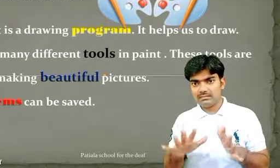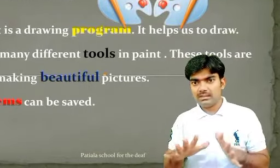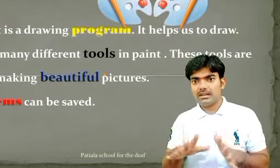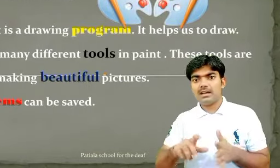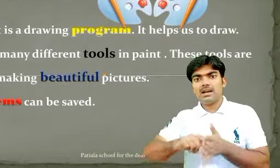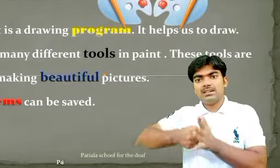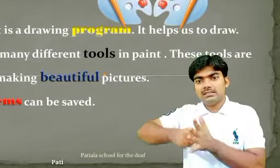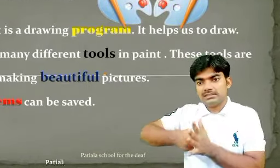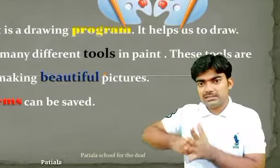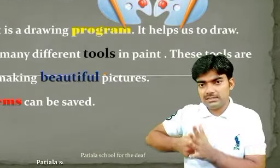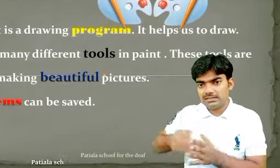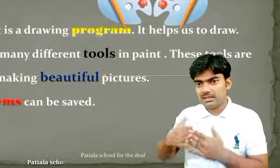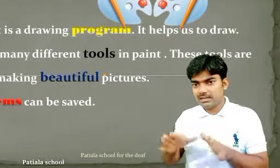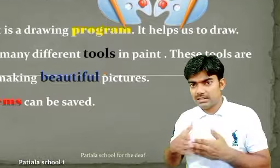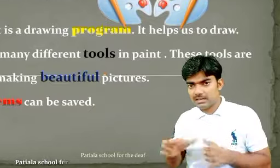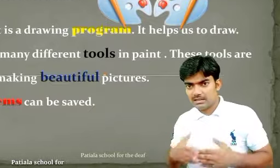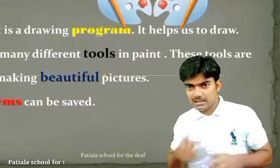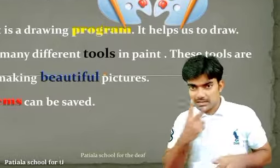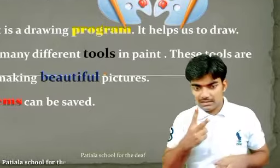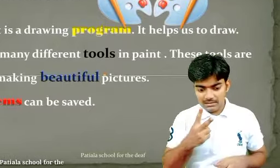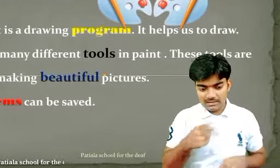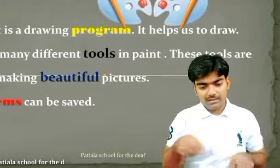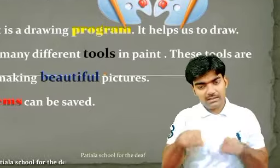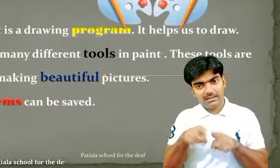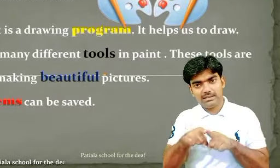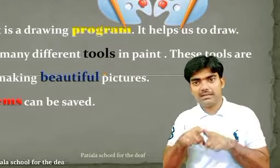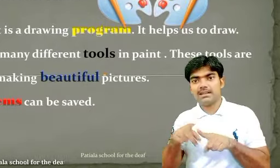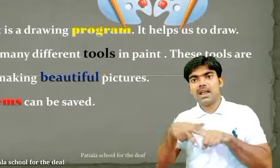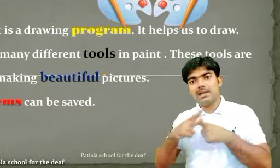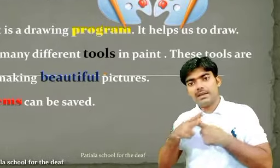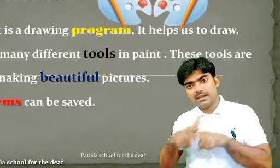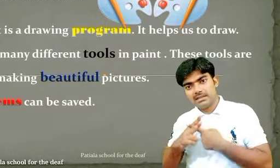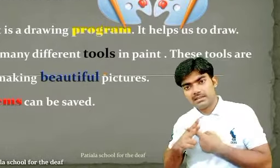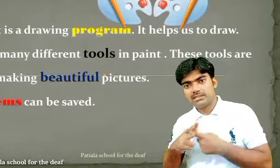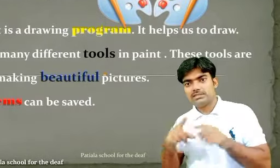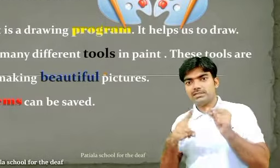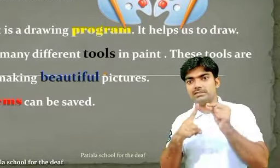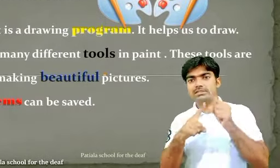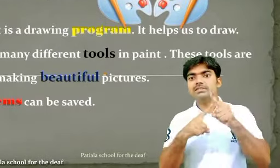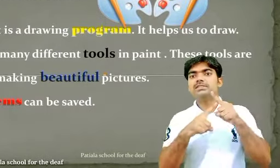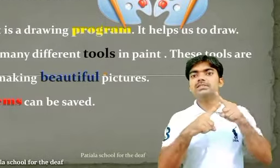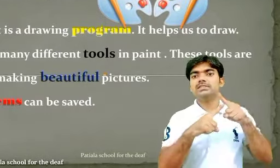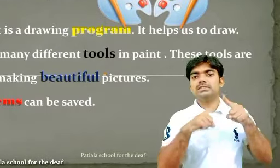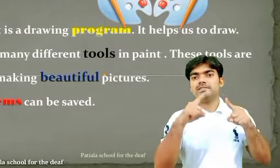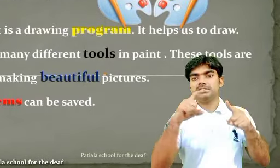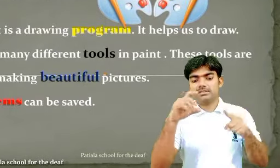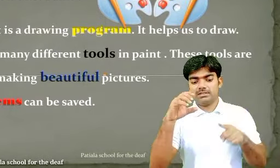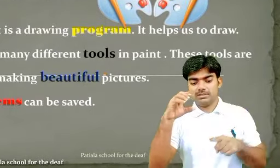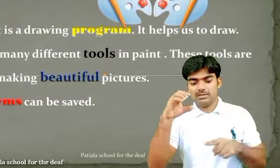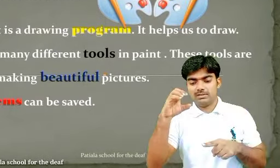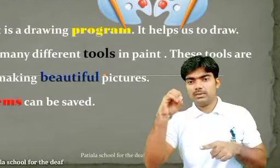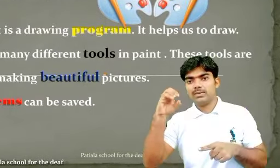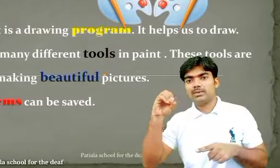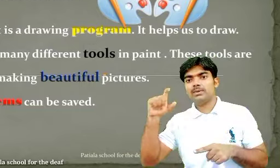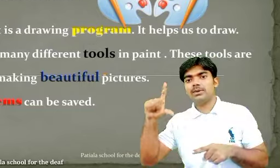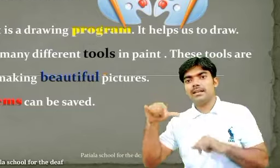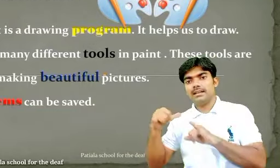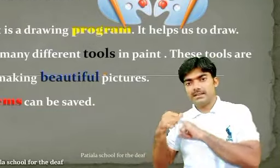जिस प्रकार हम कागज कलम की साहता से पैंटिंग बनाते हैं उसी प्रकार